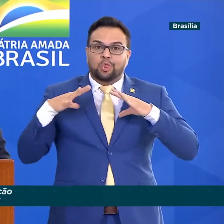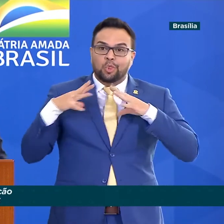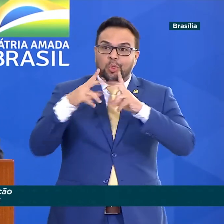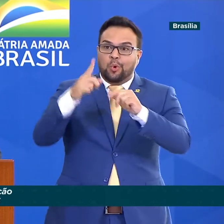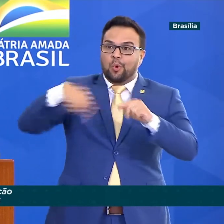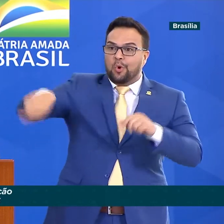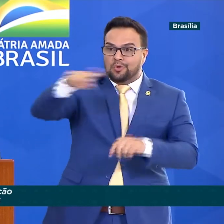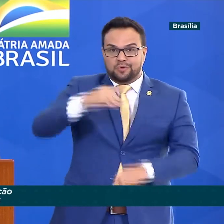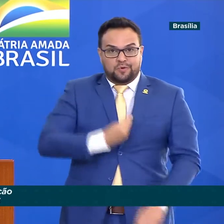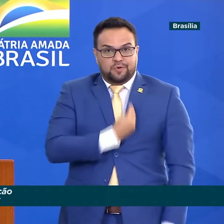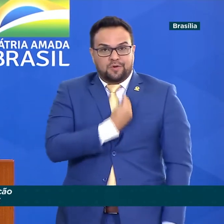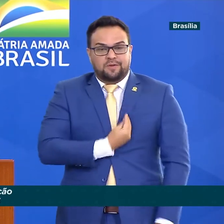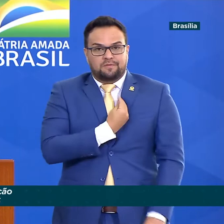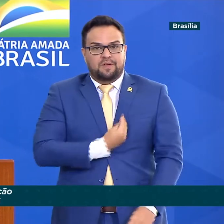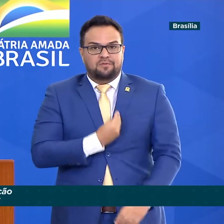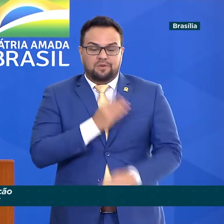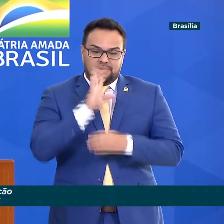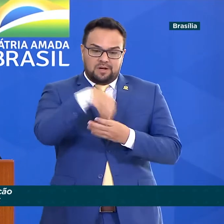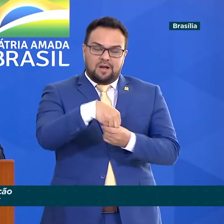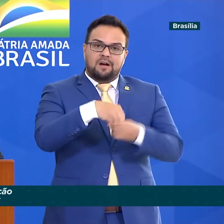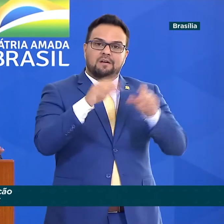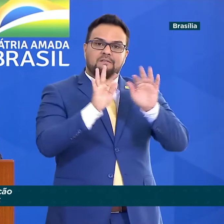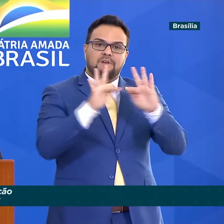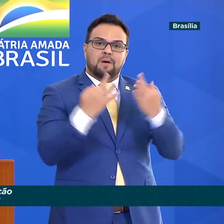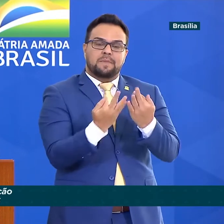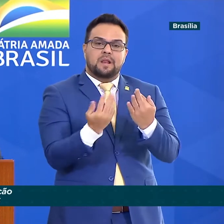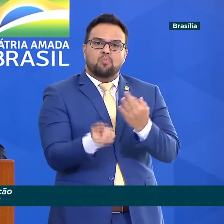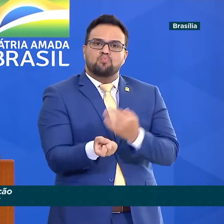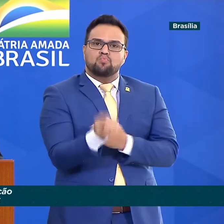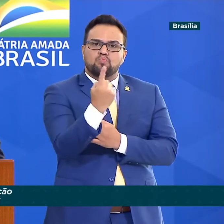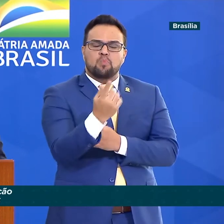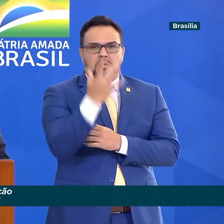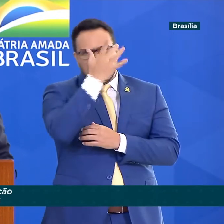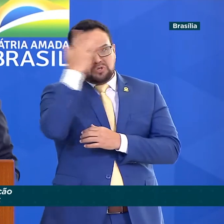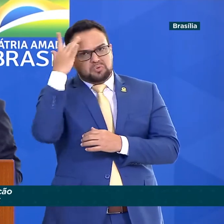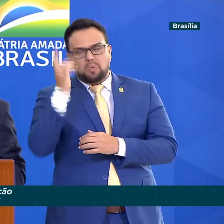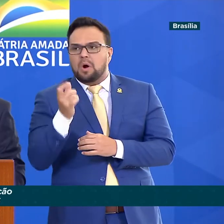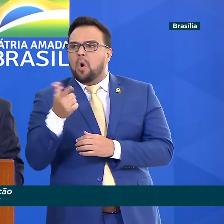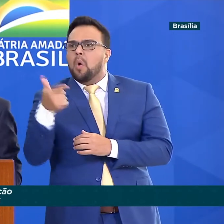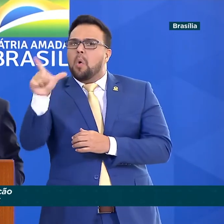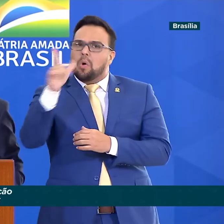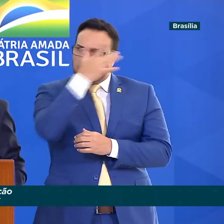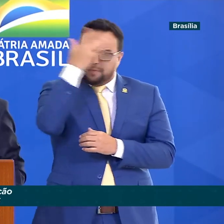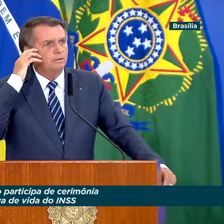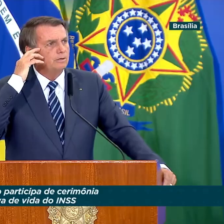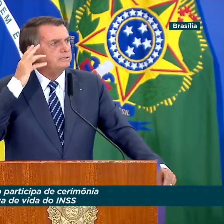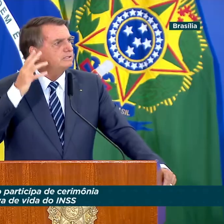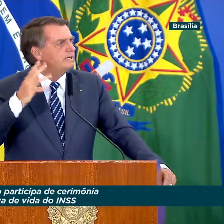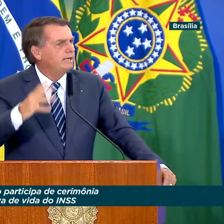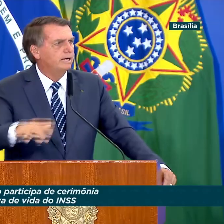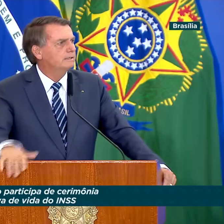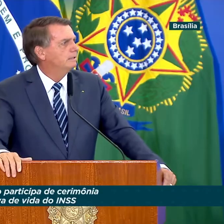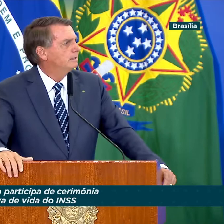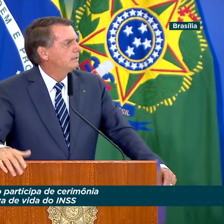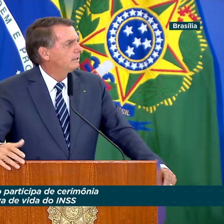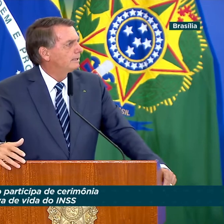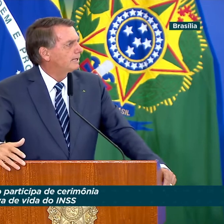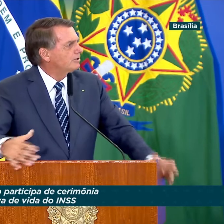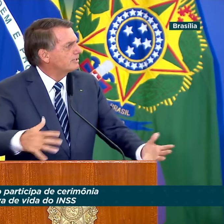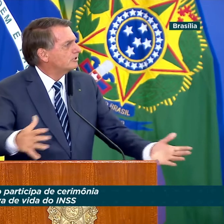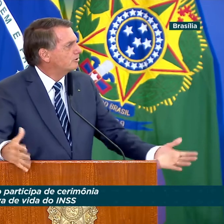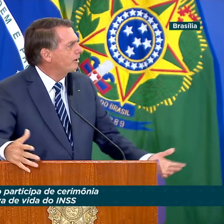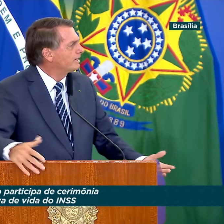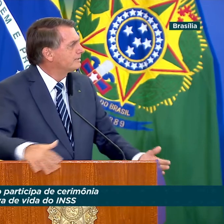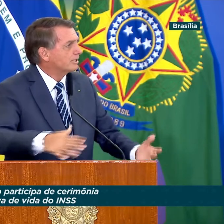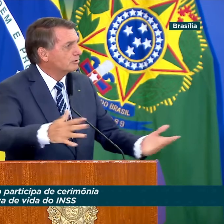se deslocam para fazer a prova de vida, dos quais 5 milhões têm mais de 80 anos de idade. De acordo ainda com o governo,